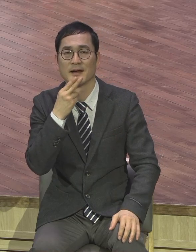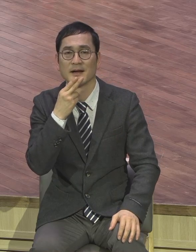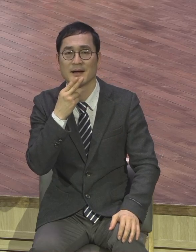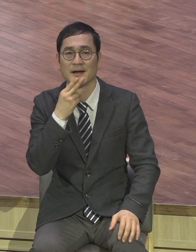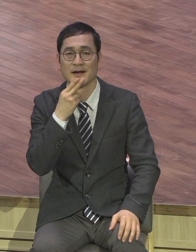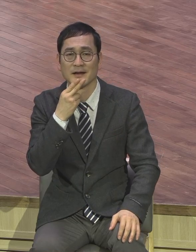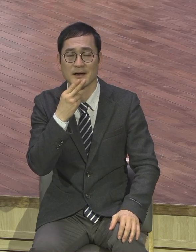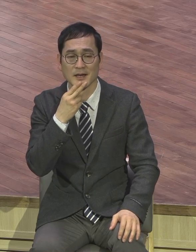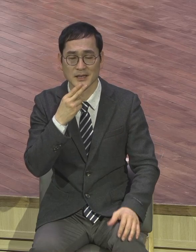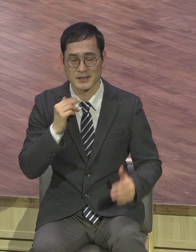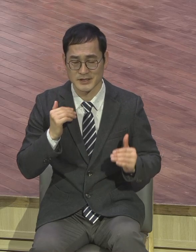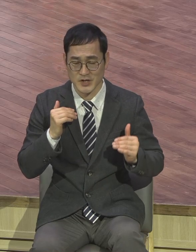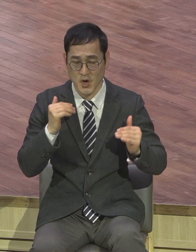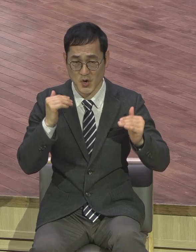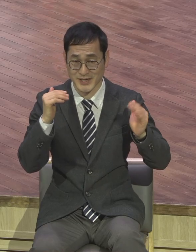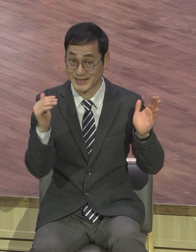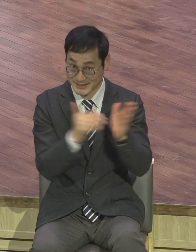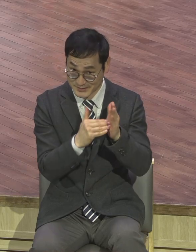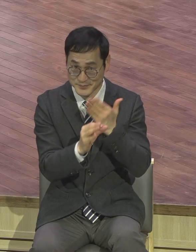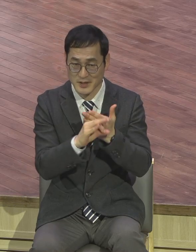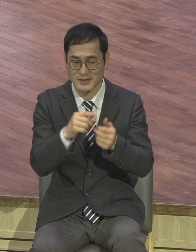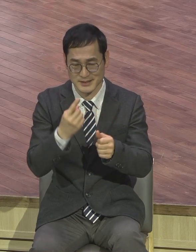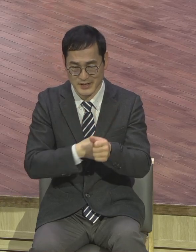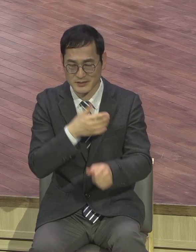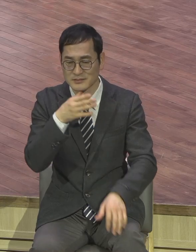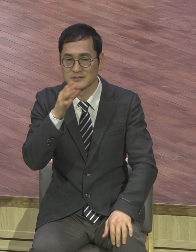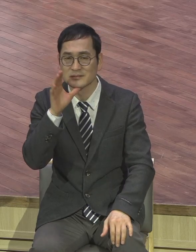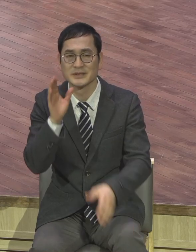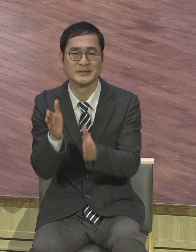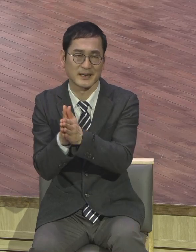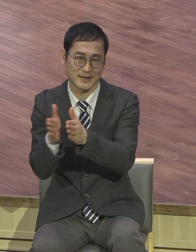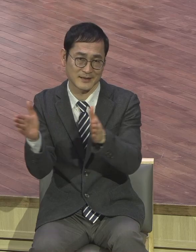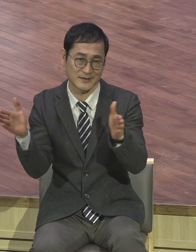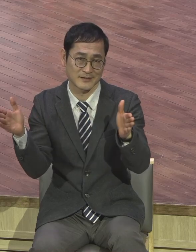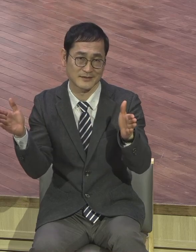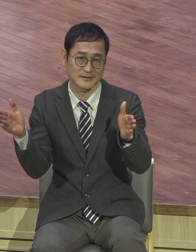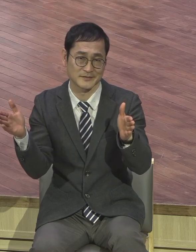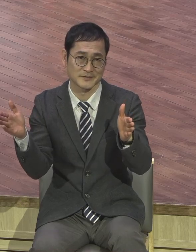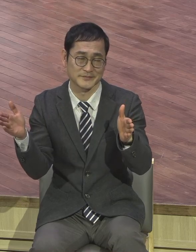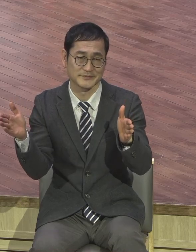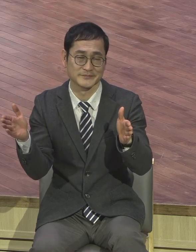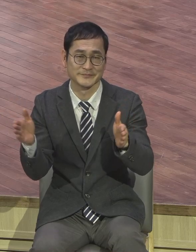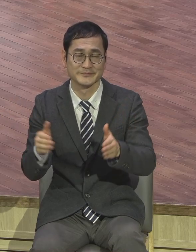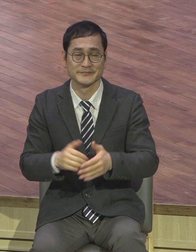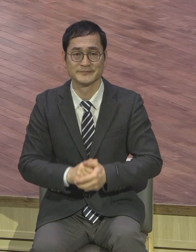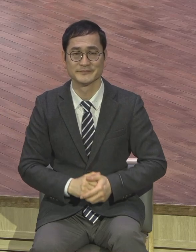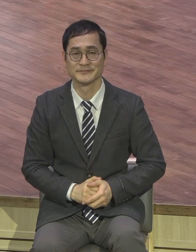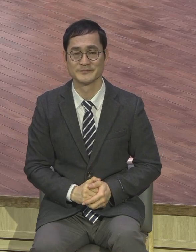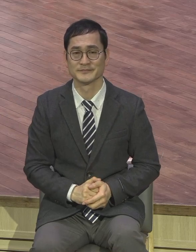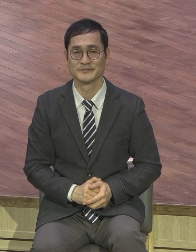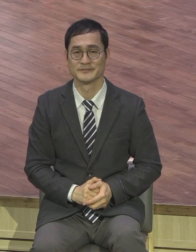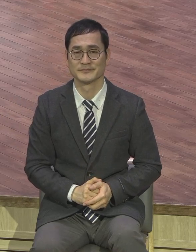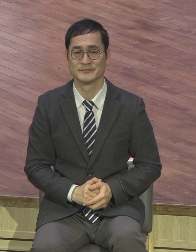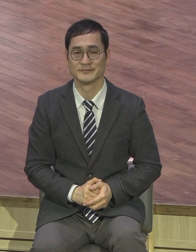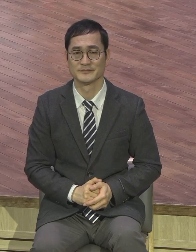성장하기를 멈추면 그때야 비로소 늙는다. 그렇게 있어요. 성장하는 사람 늙지 않아요.